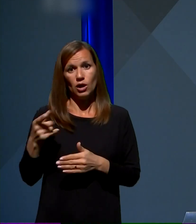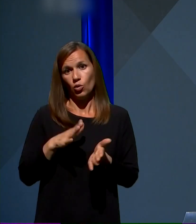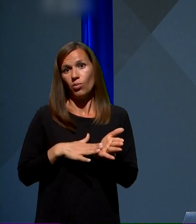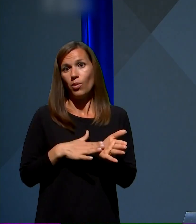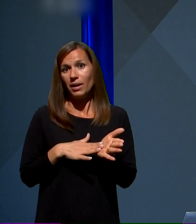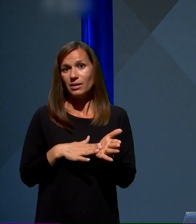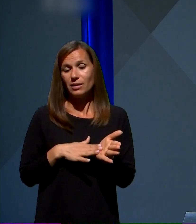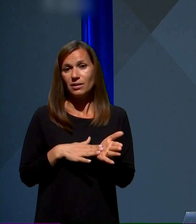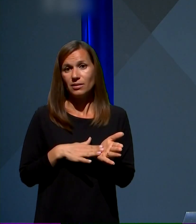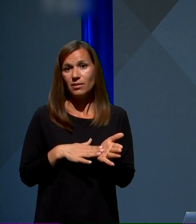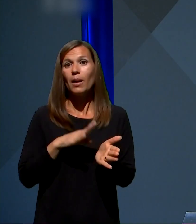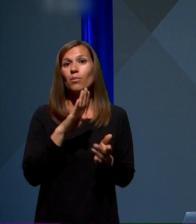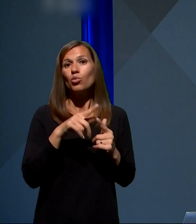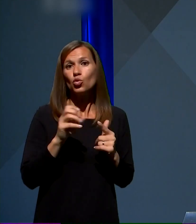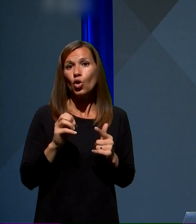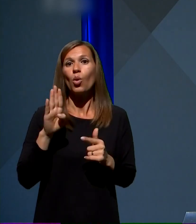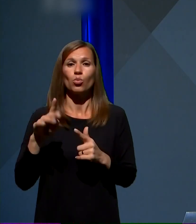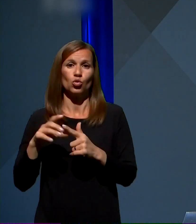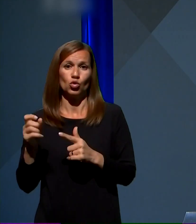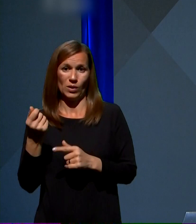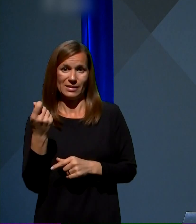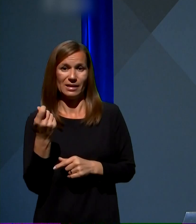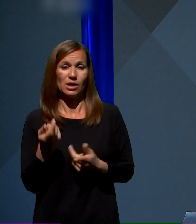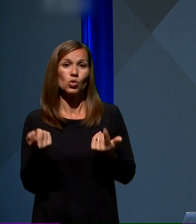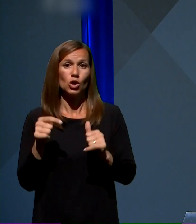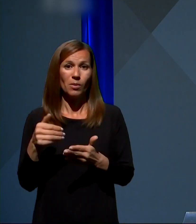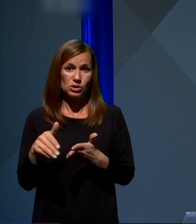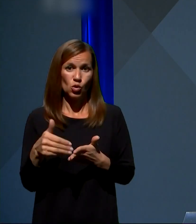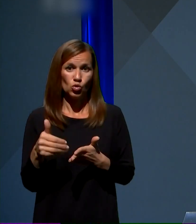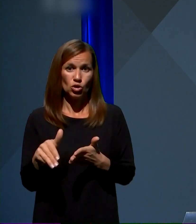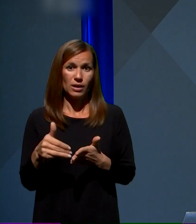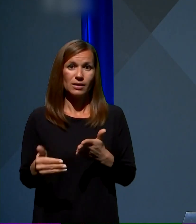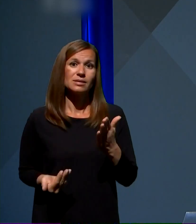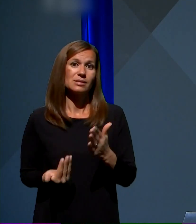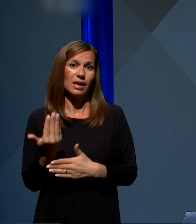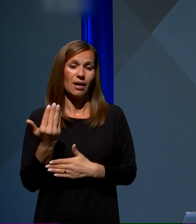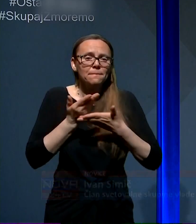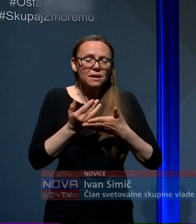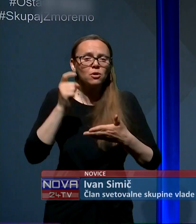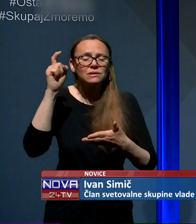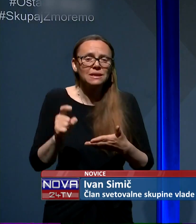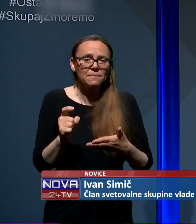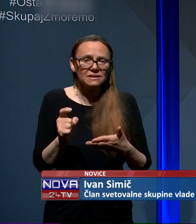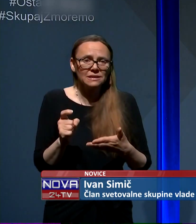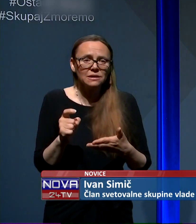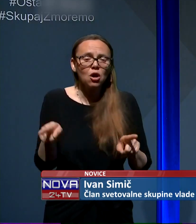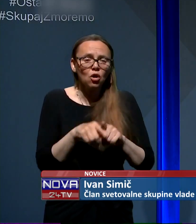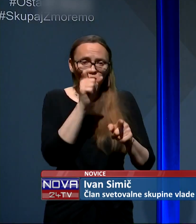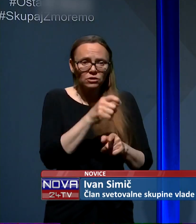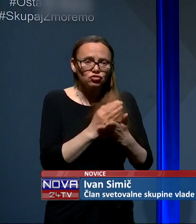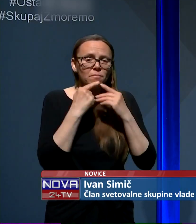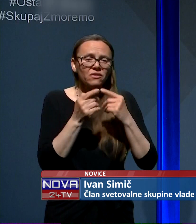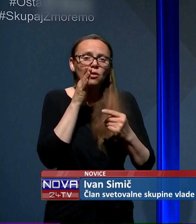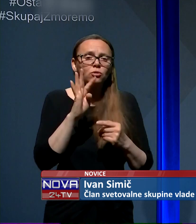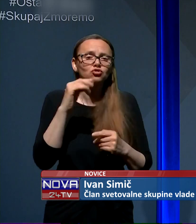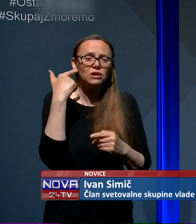bruto-bruto znesek oziroma strošek za svoje zaposlence. Torej, kot sem že povedal, nakazila bo došla